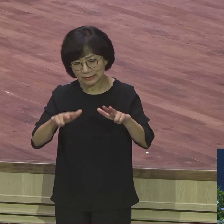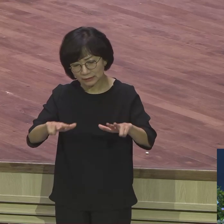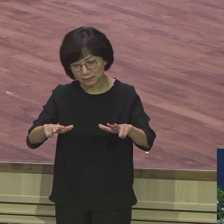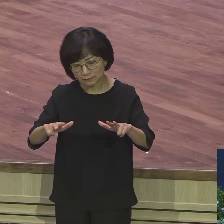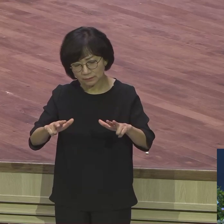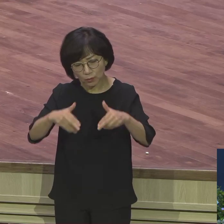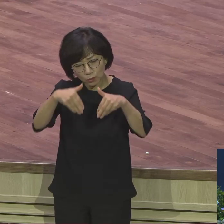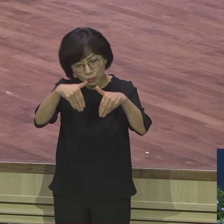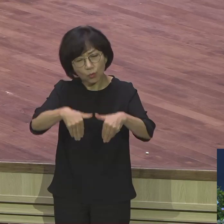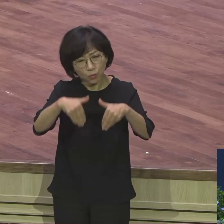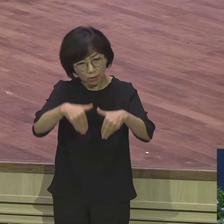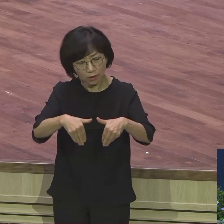하면